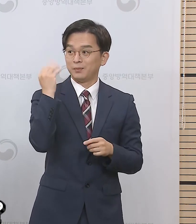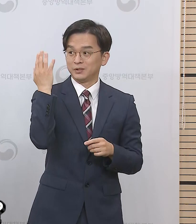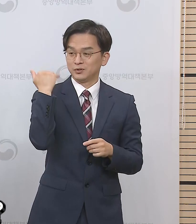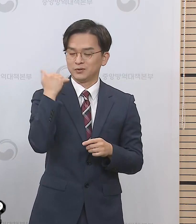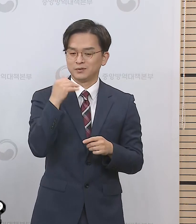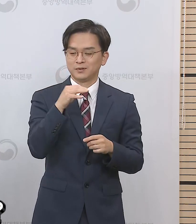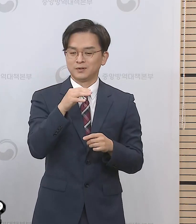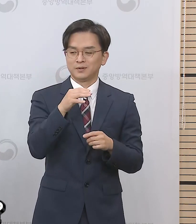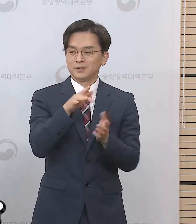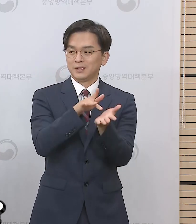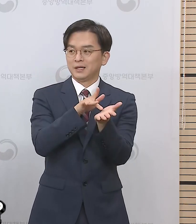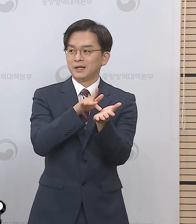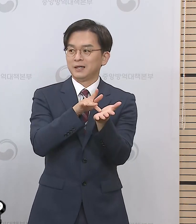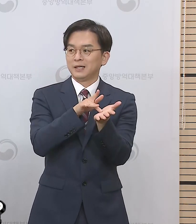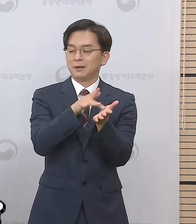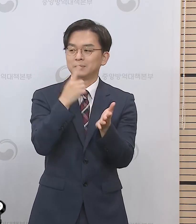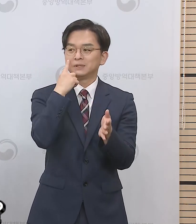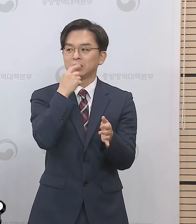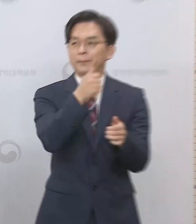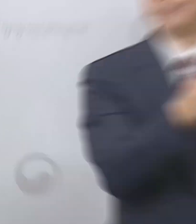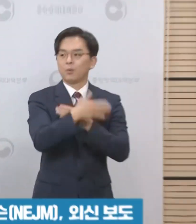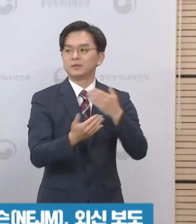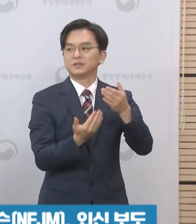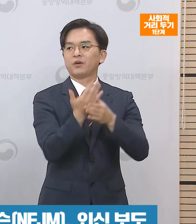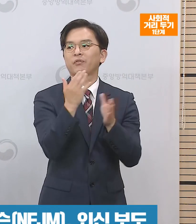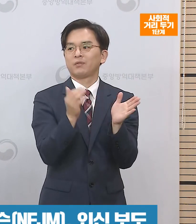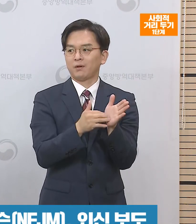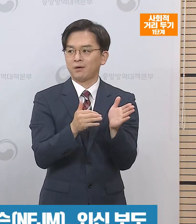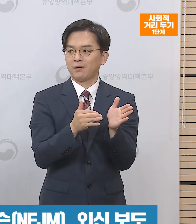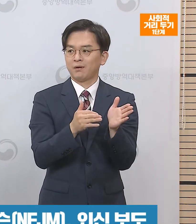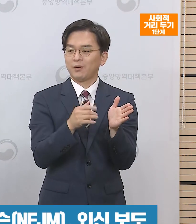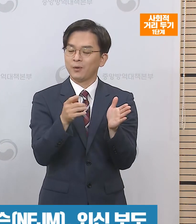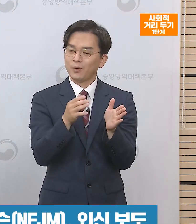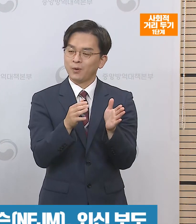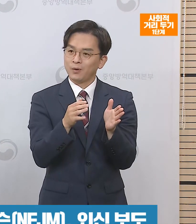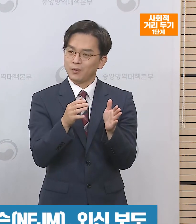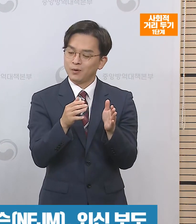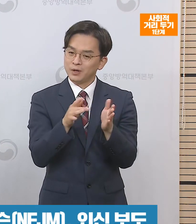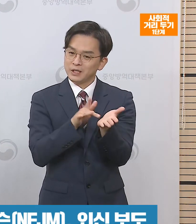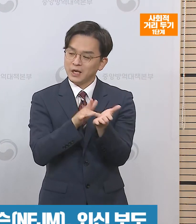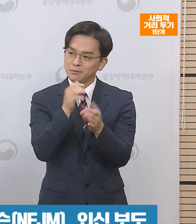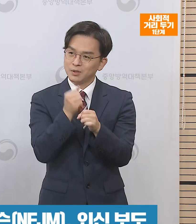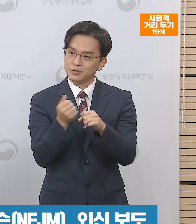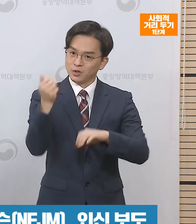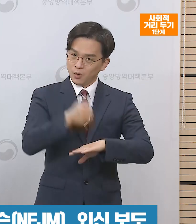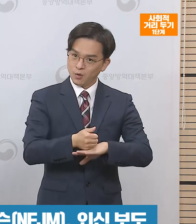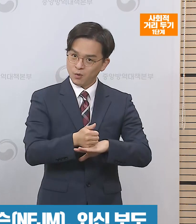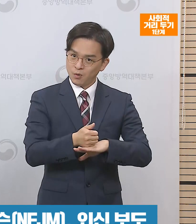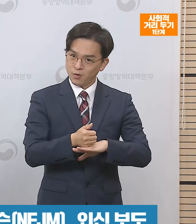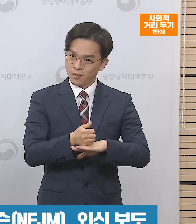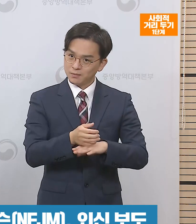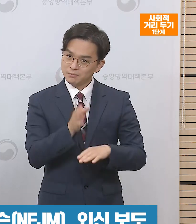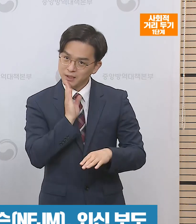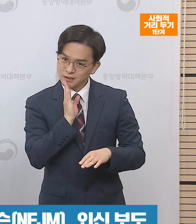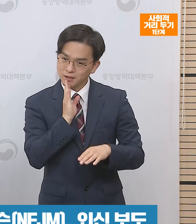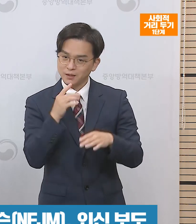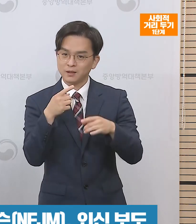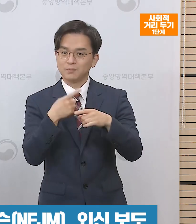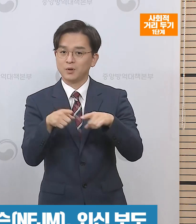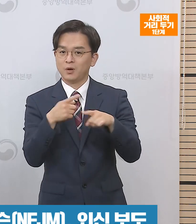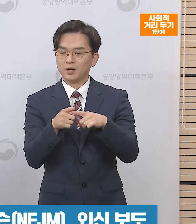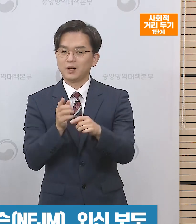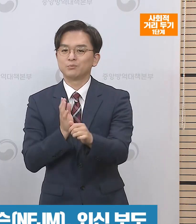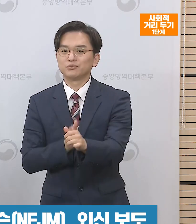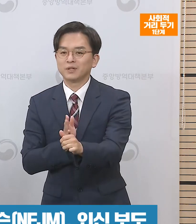이게 어느 정도의 성과로 볼 수가 있는지 오늘 새벽에 이른 시간에 뉴 잉글랜드 저널 오브 메디션,